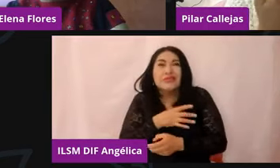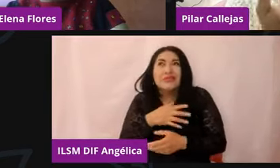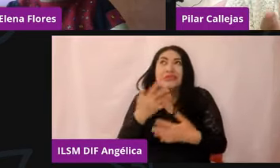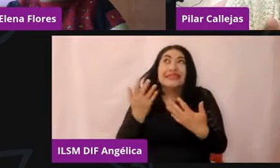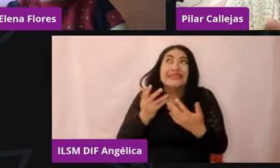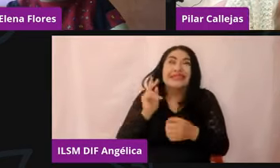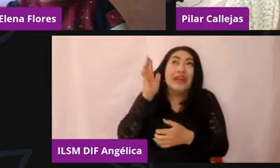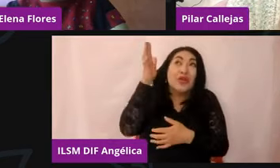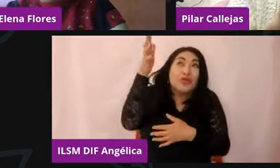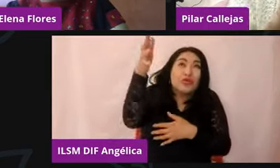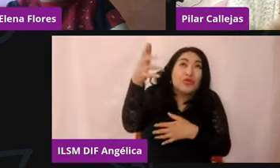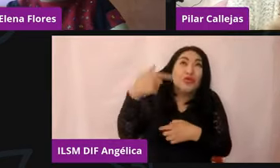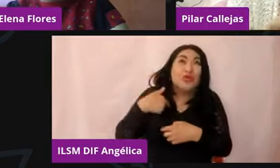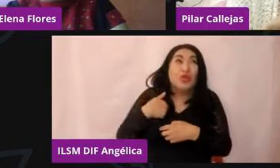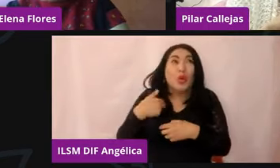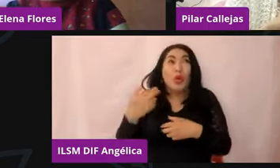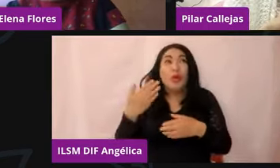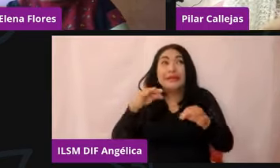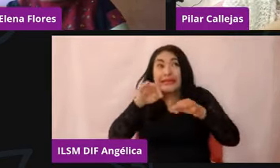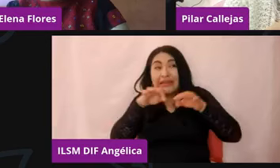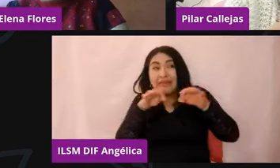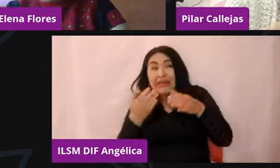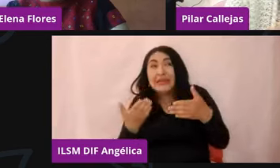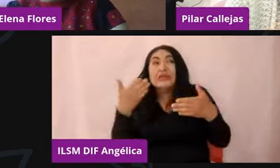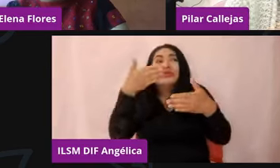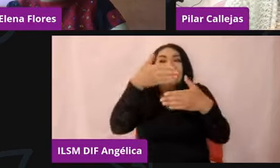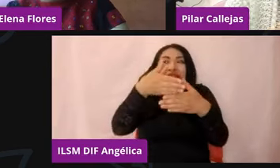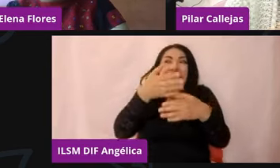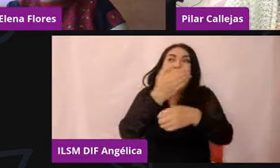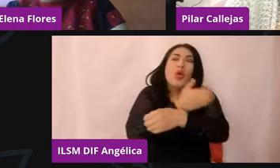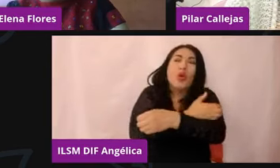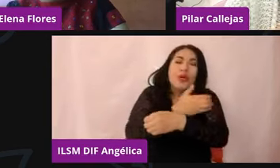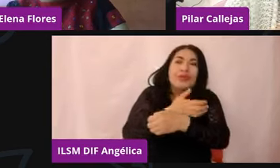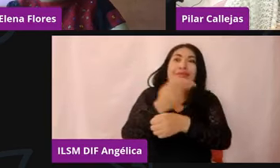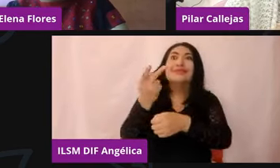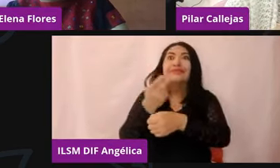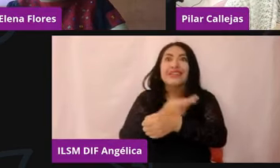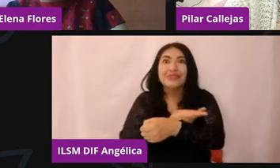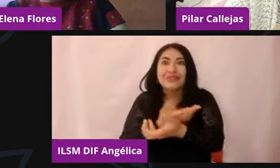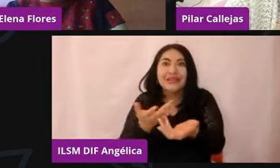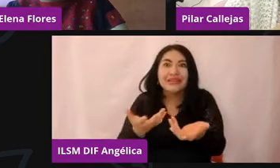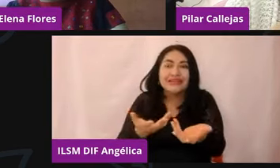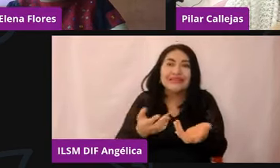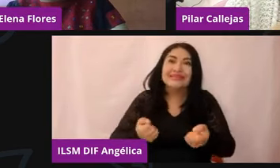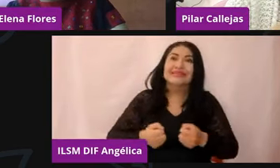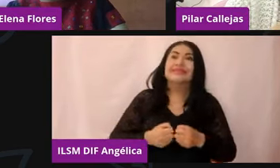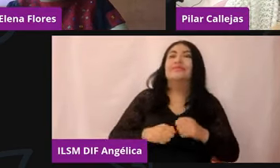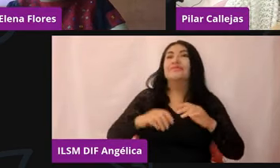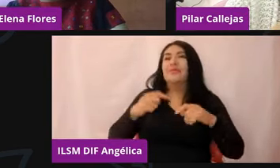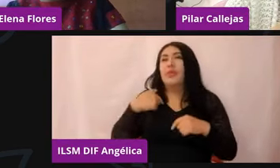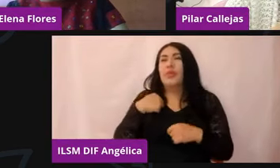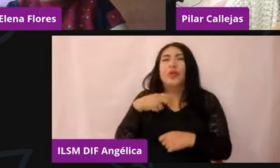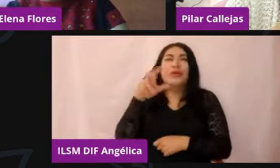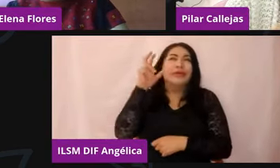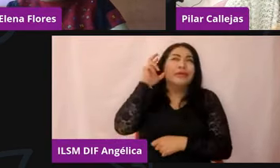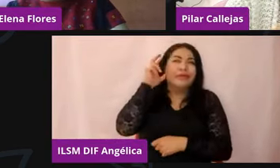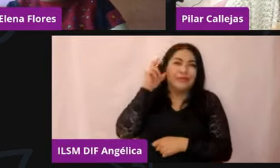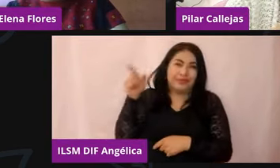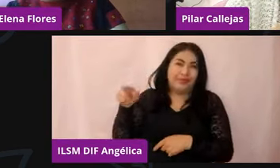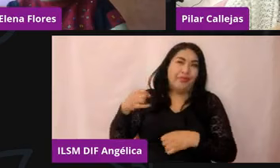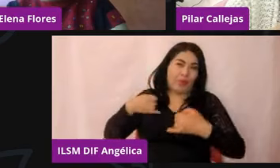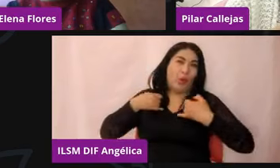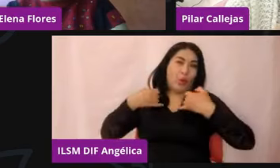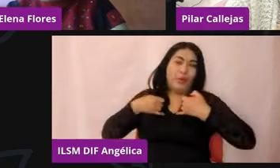yo regrese con mis compañeros. Yo me pongo a pensar mucho, por ejemplo, cuando escucho a los adolescentes en la consulta que cuando